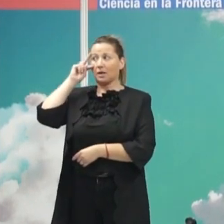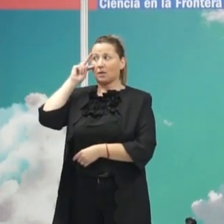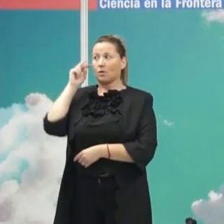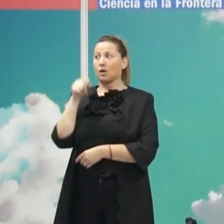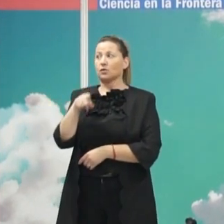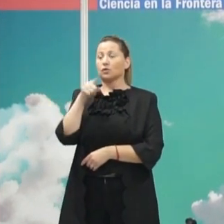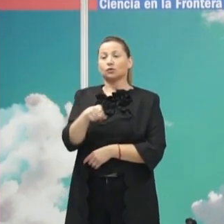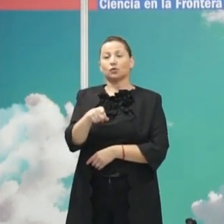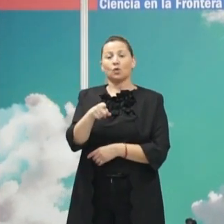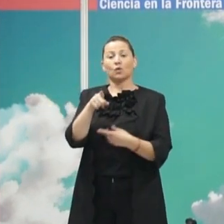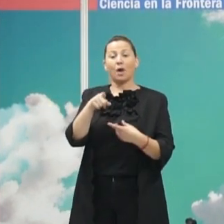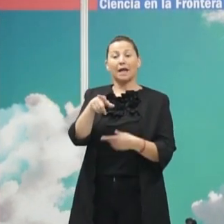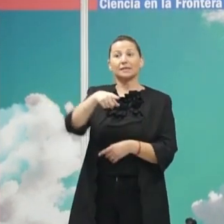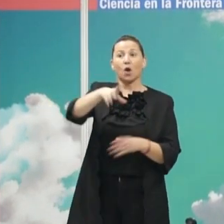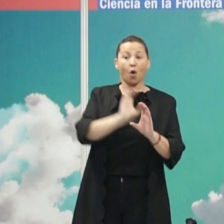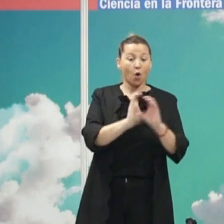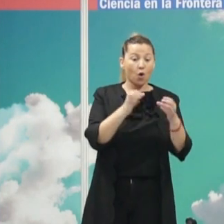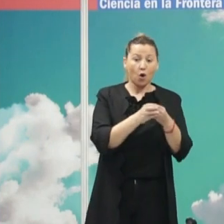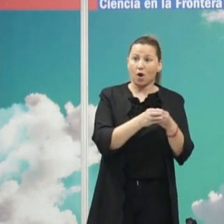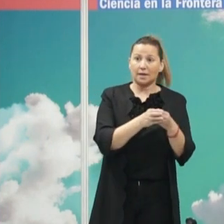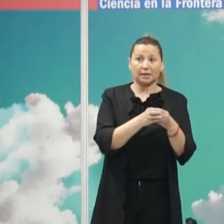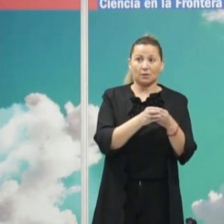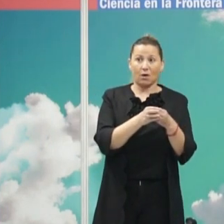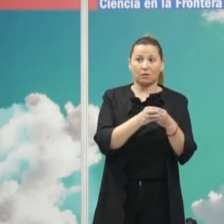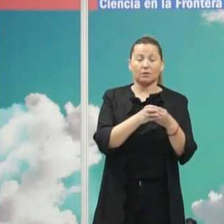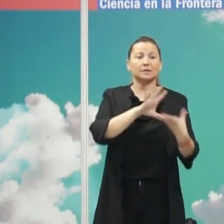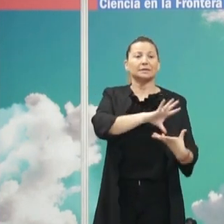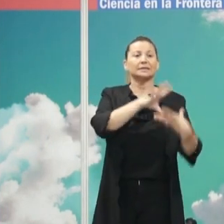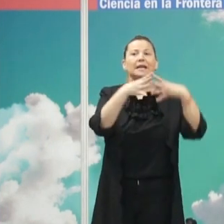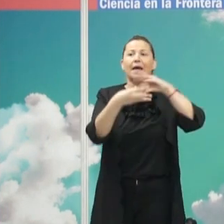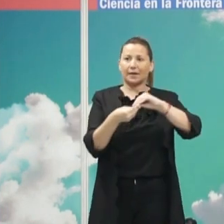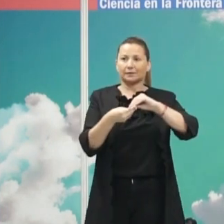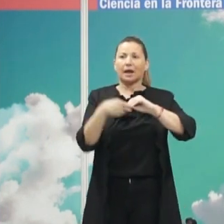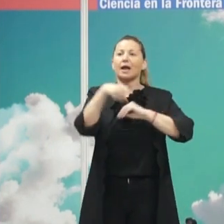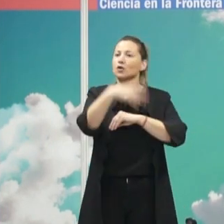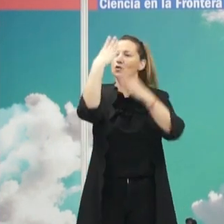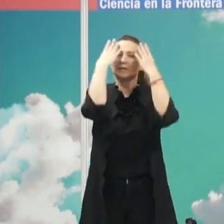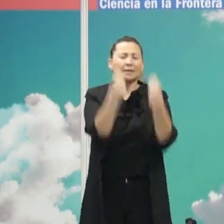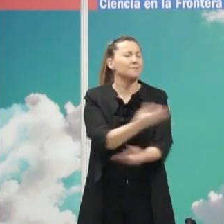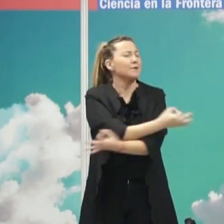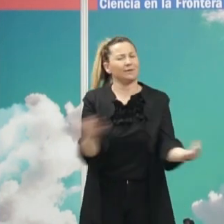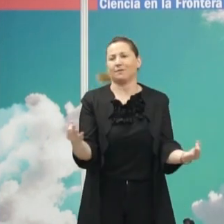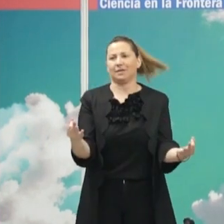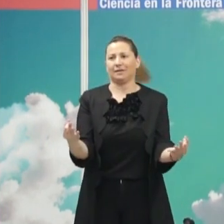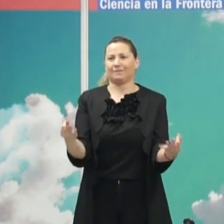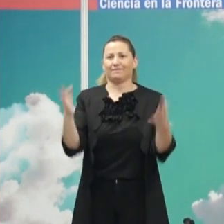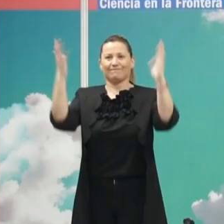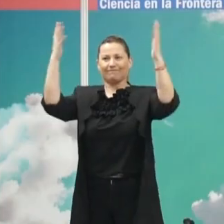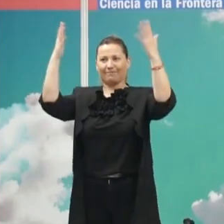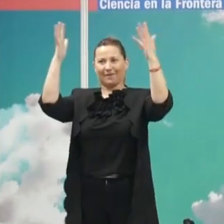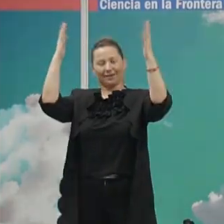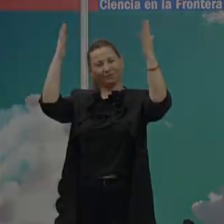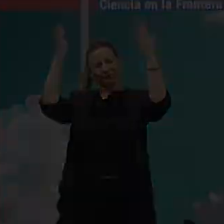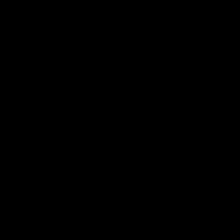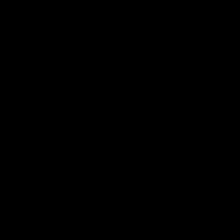adaptas a esos colectivos los que aparentemente no tienen ninguna barrera además lo entienden mucho mejor gracias gracias aplausos